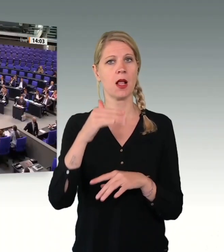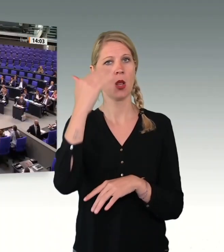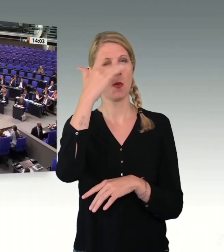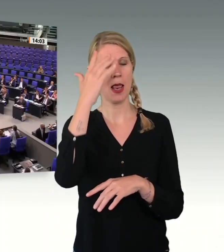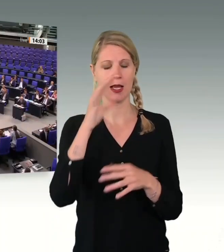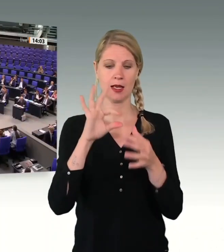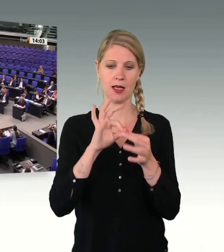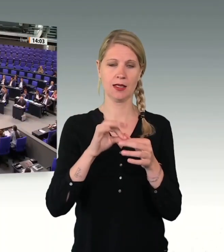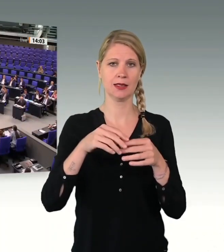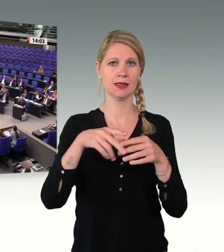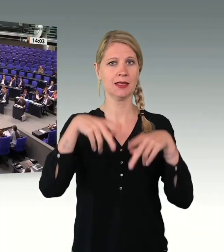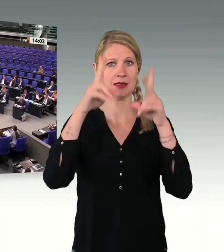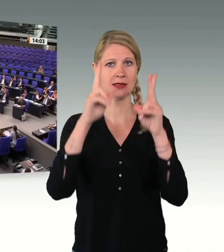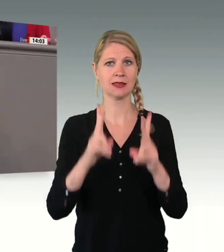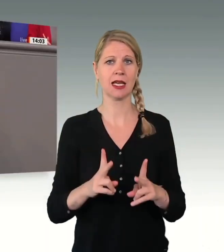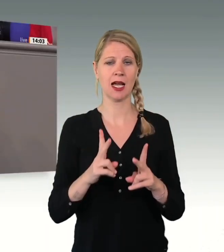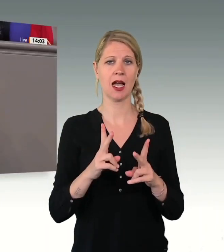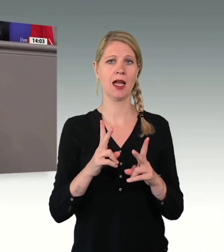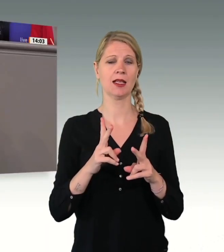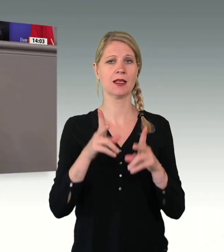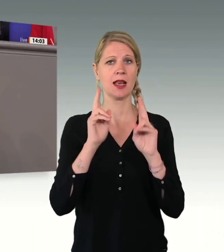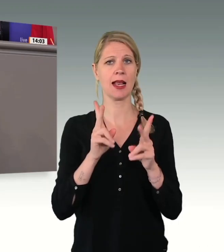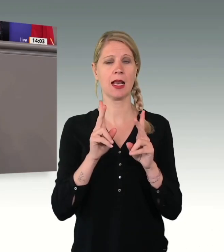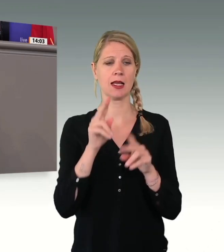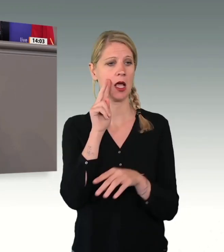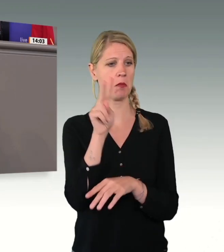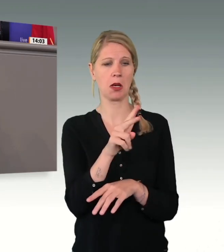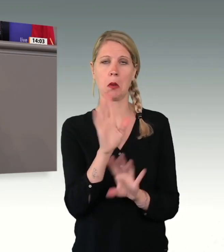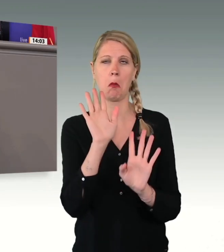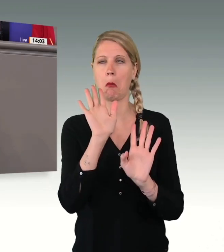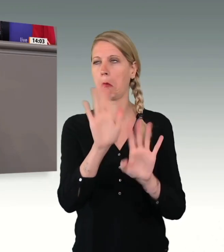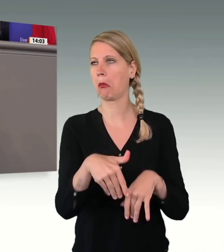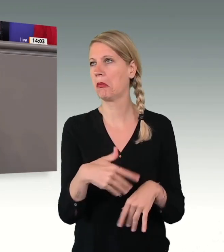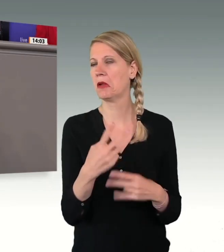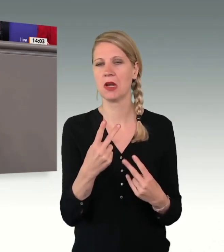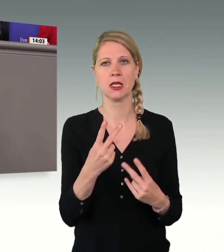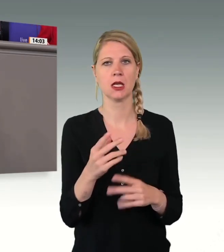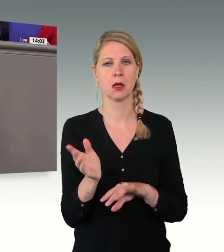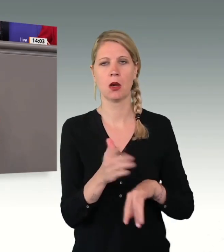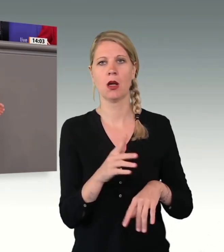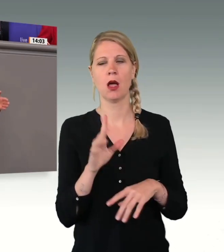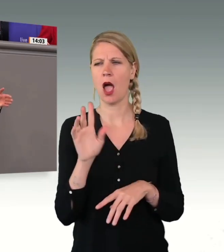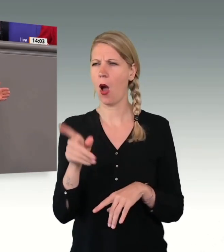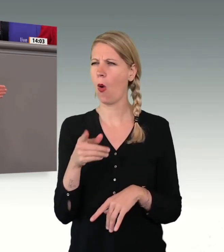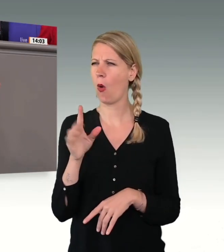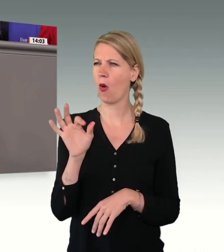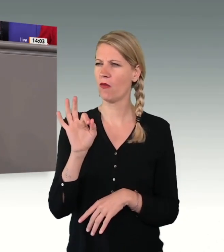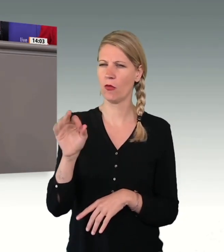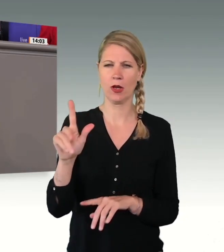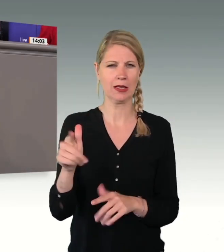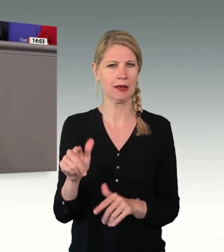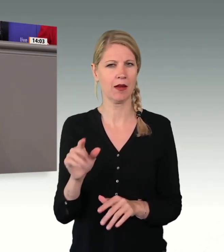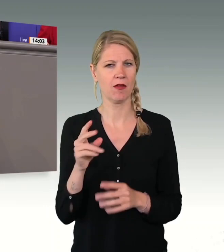Aspekte von Zuwanderung. Für Sie spielt es offensichtlich überhaupt keine Rolle, wie Sie Zuwanderung in